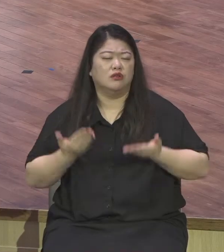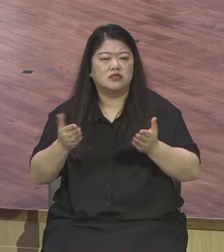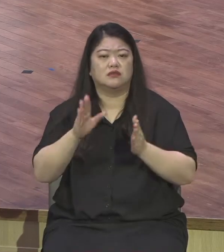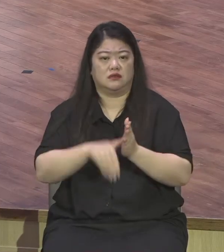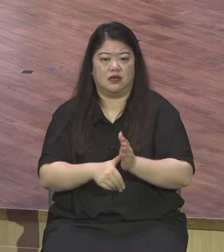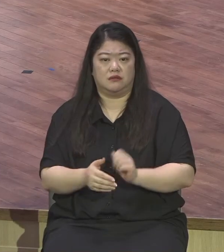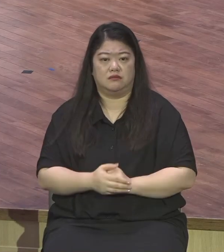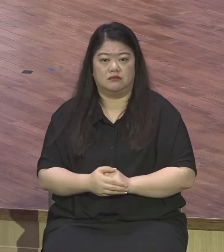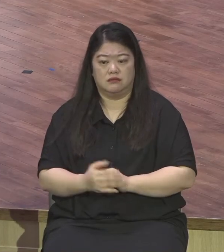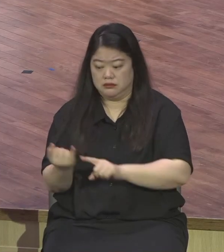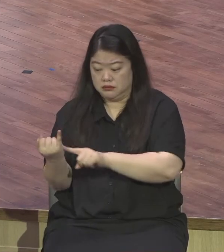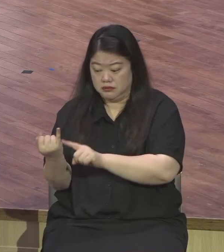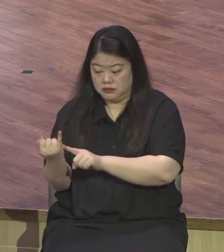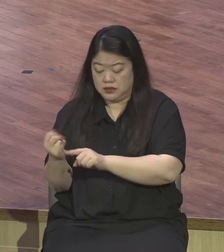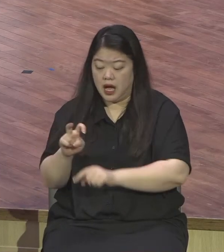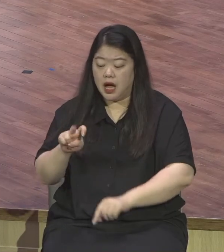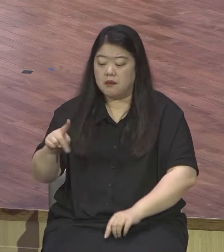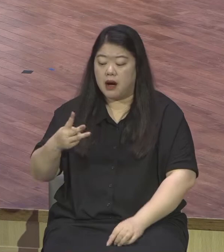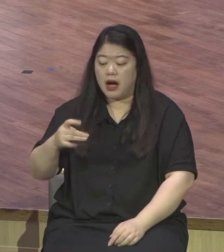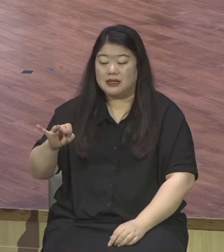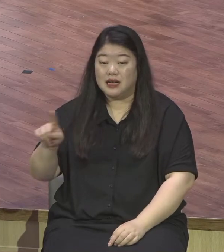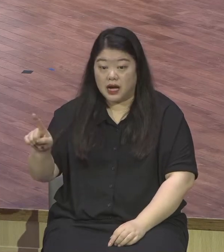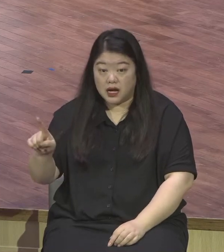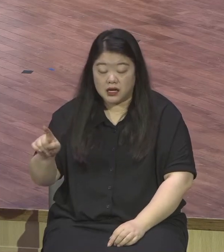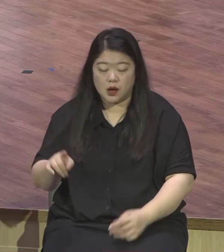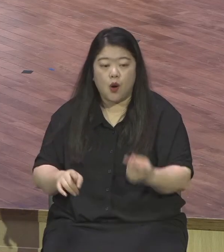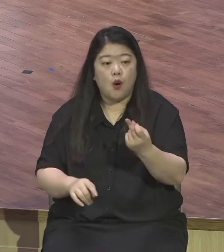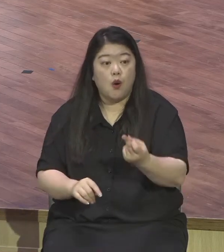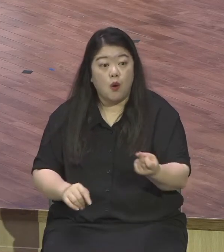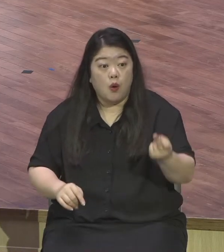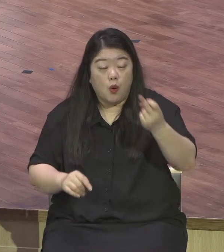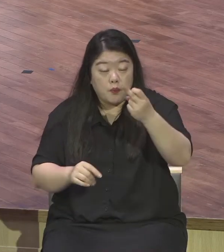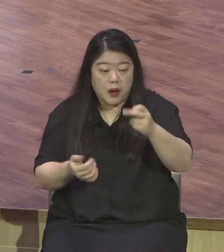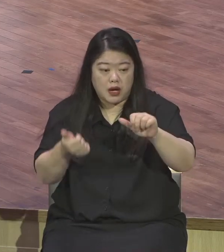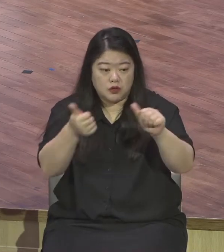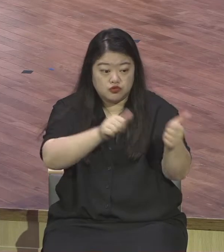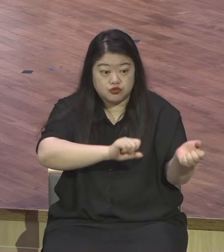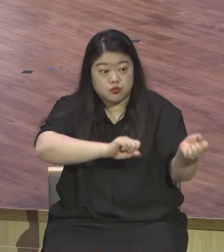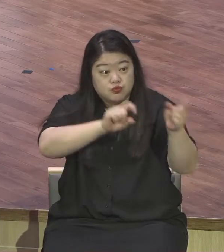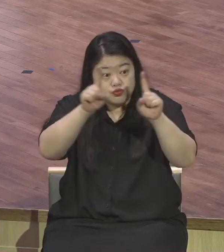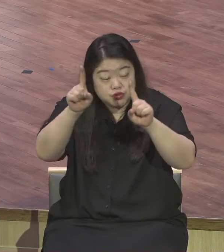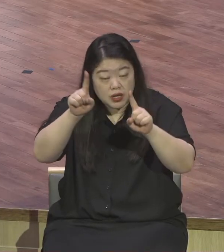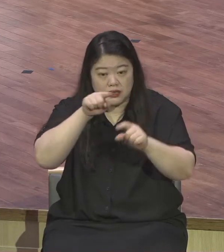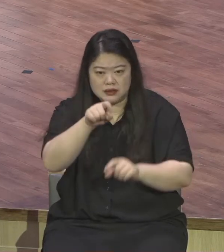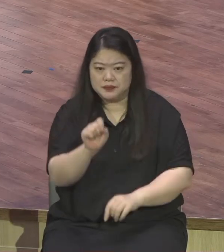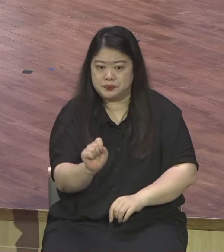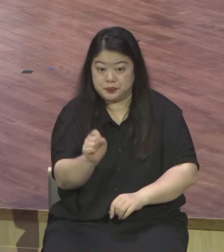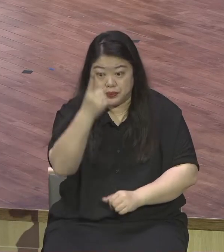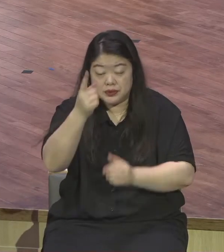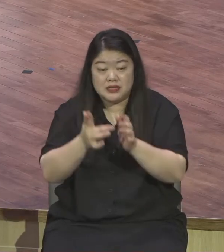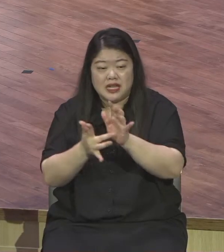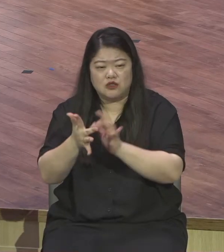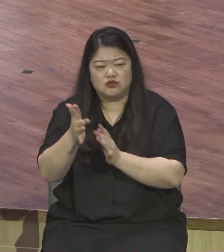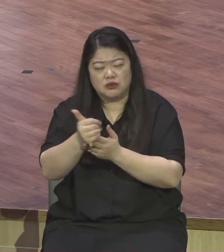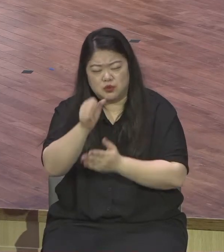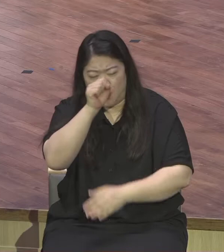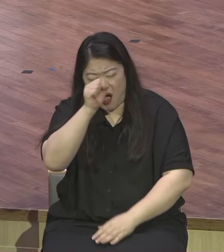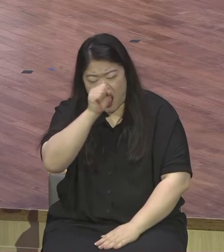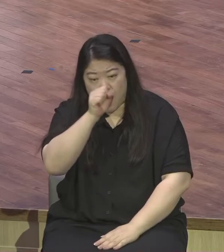것 만 아닙니다 마리아는요 예수님께서 베단이에 오실 때마다 마리아는요